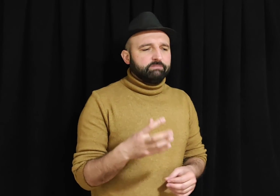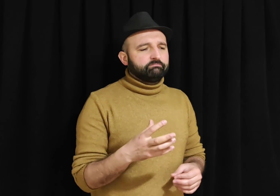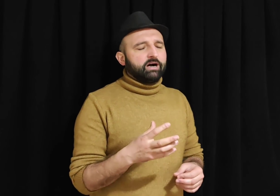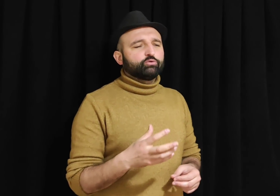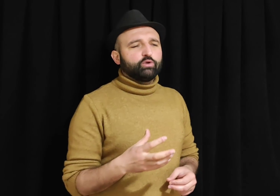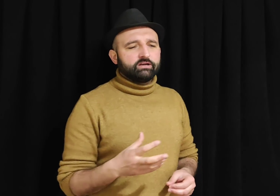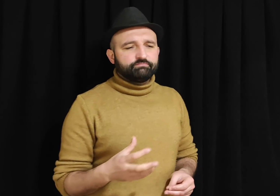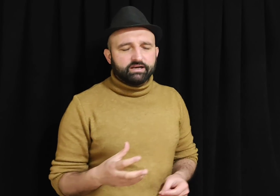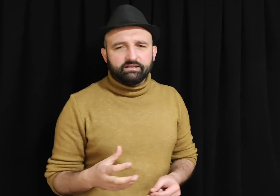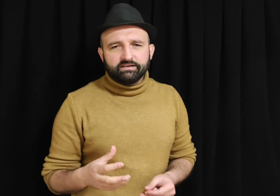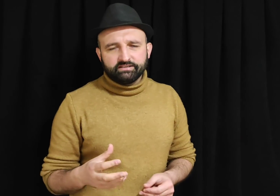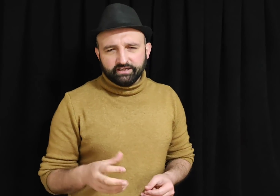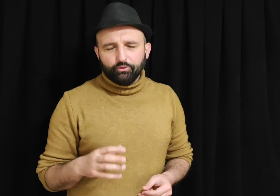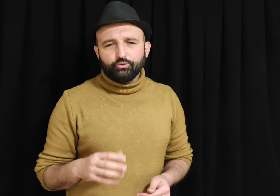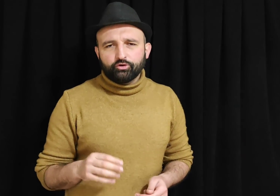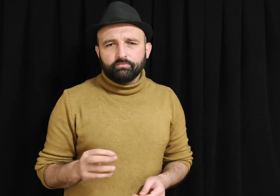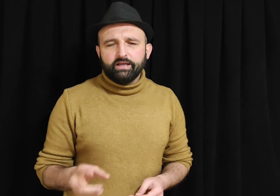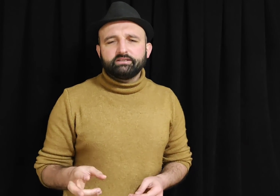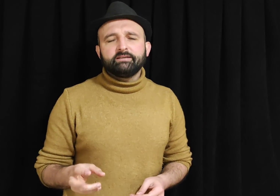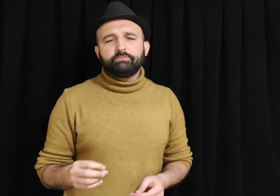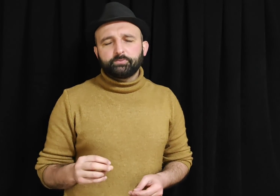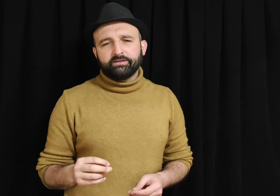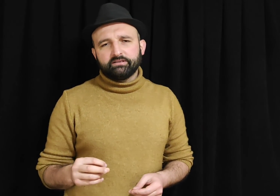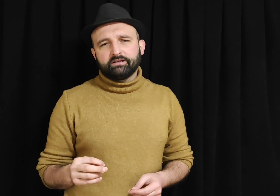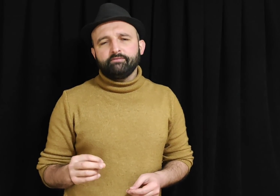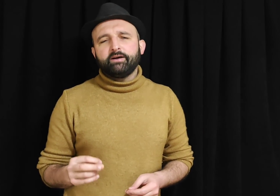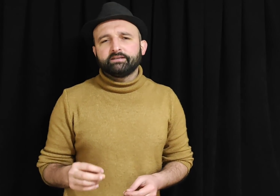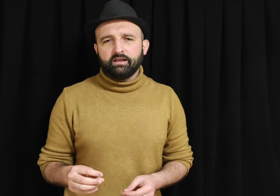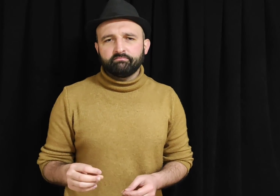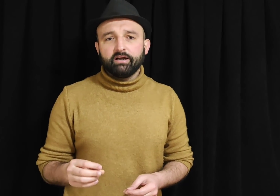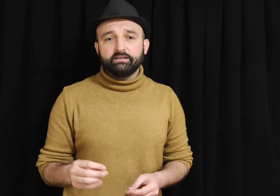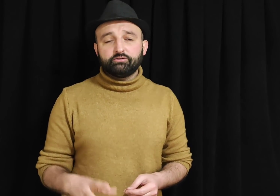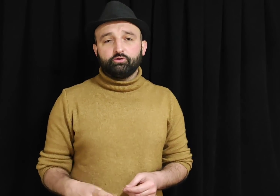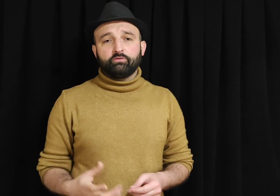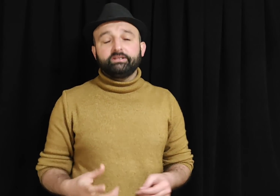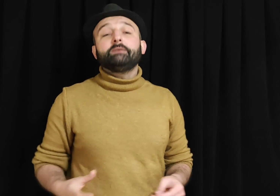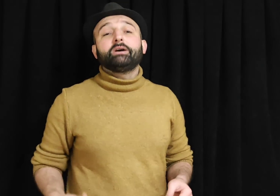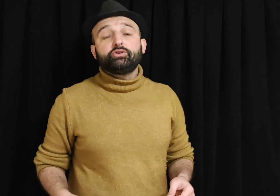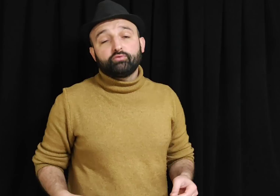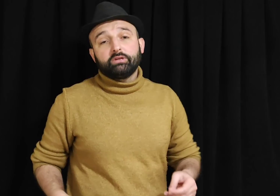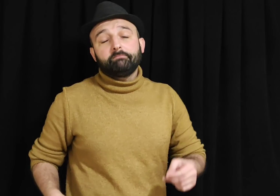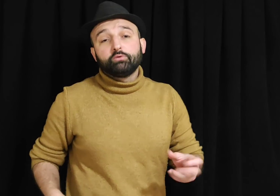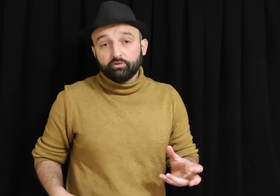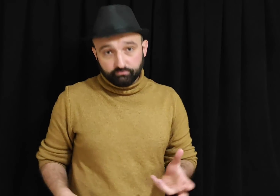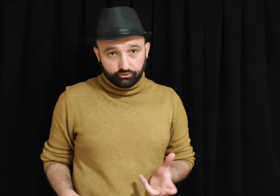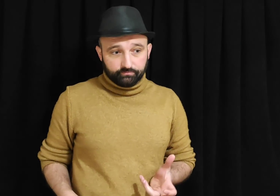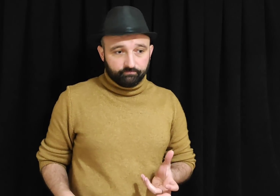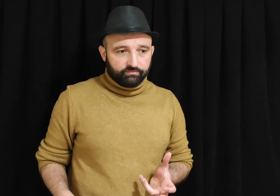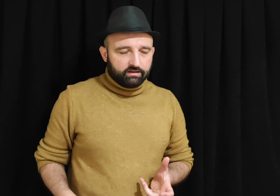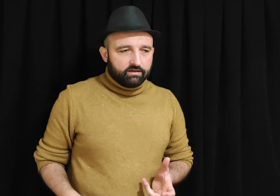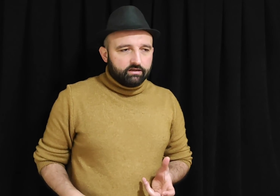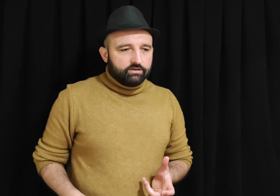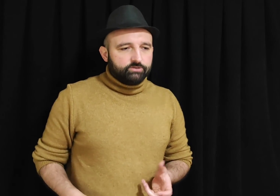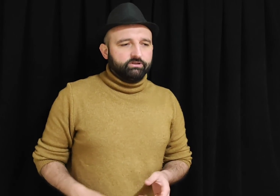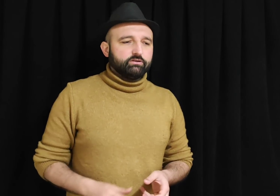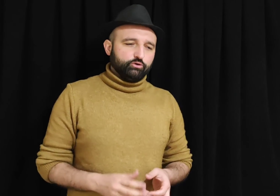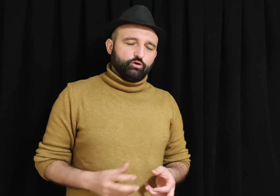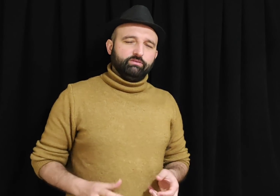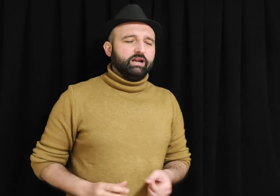ben mağdurların paralarını geri ödüyorum. Etkin pişmanlıktan faydalanmak istiyorum diye başvuruda bulunmuş. Şimdi yorumlara